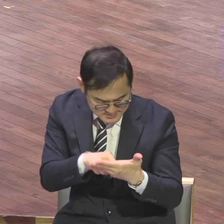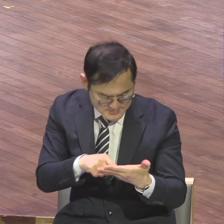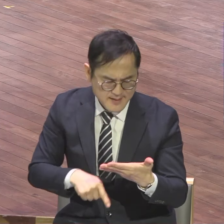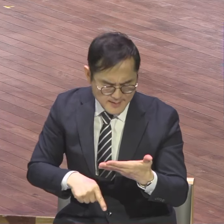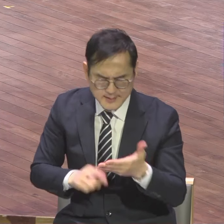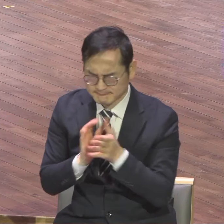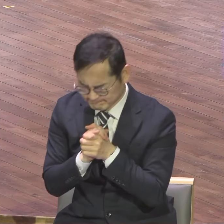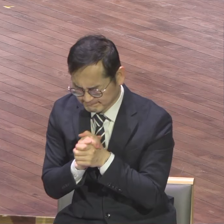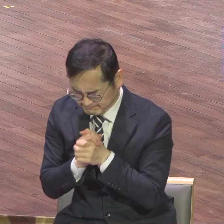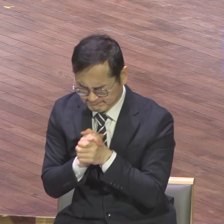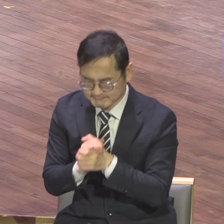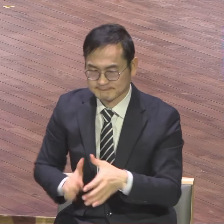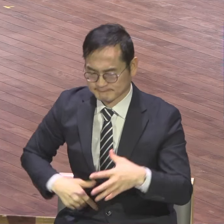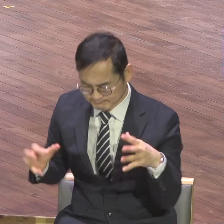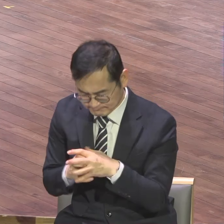응답을 우리가 받고 있습니다.